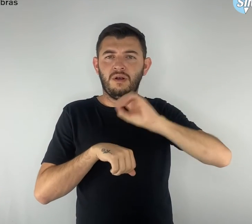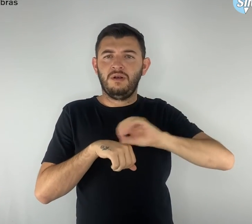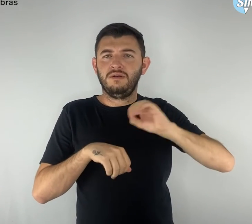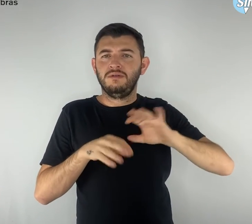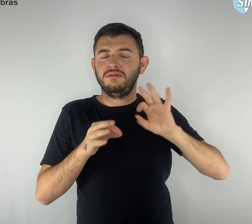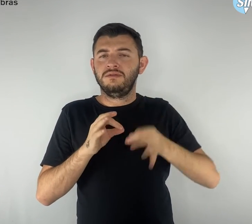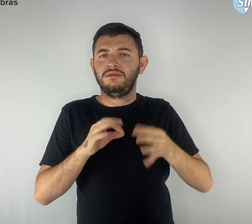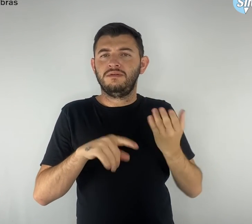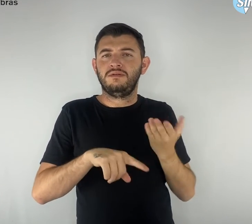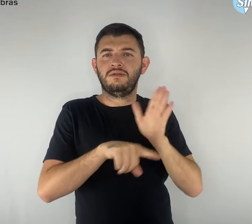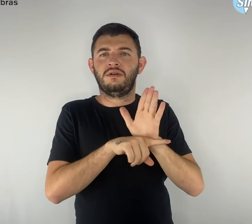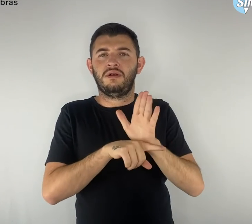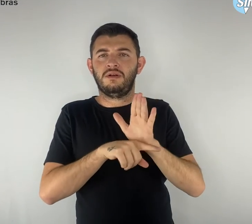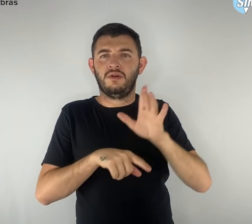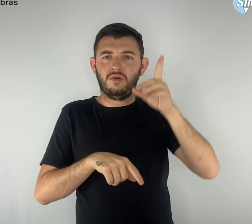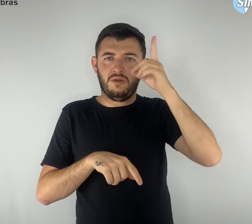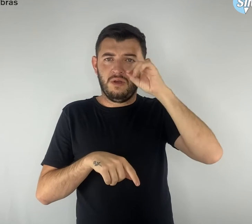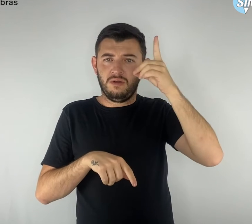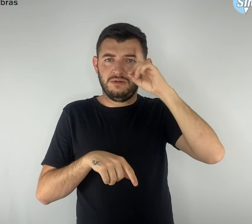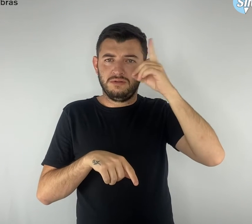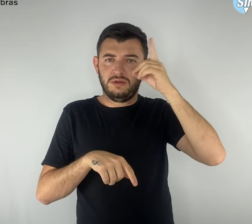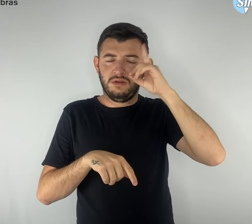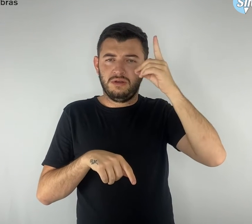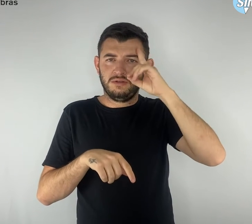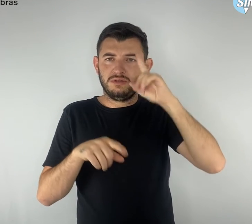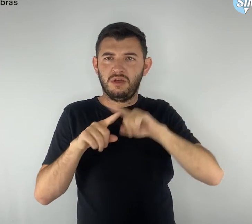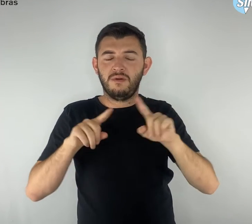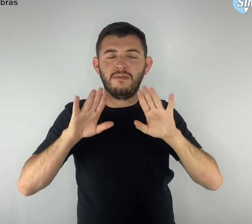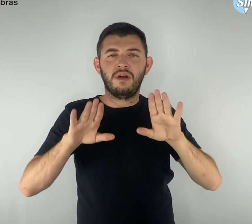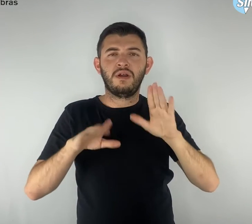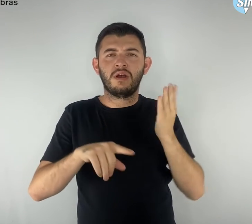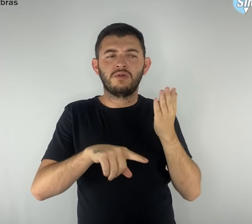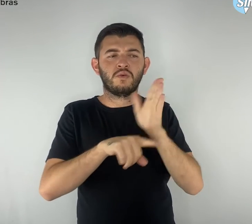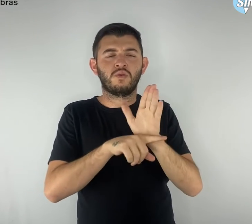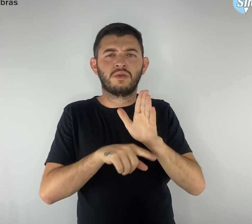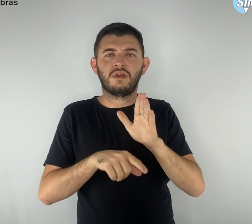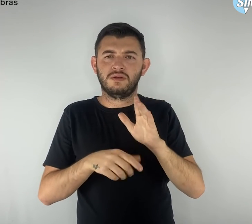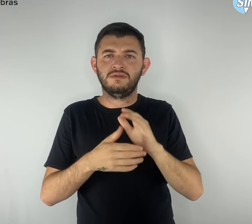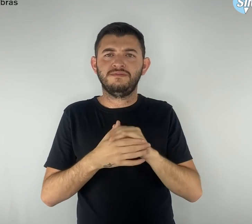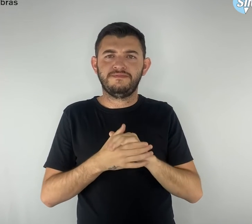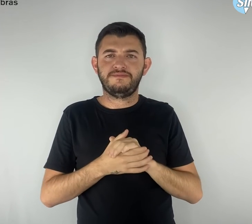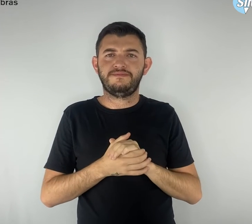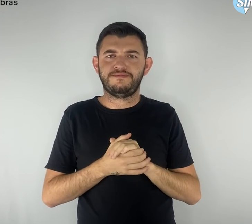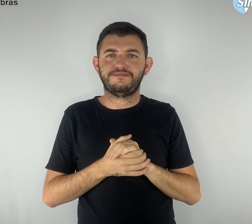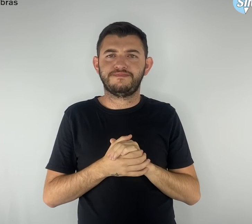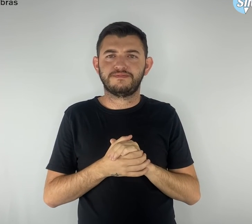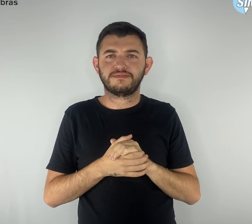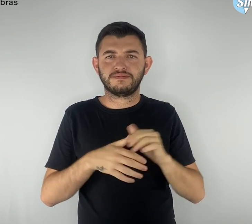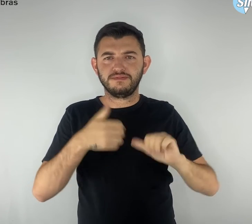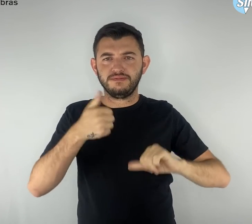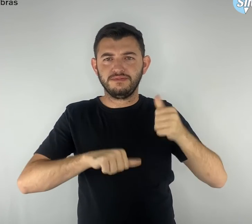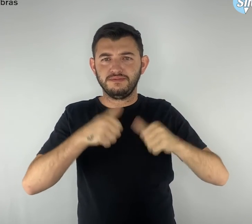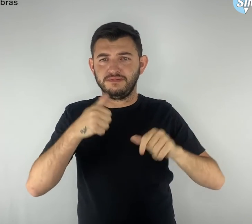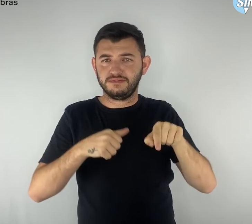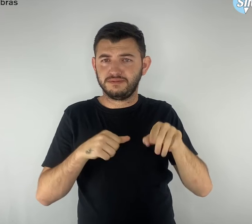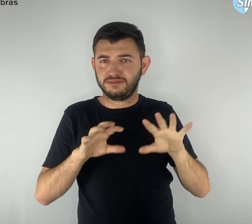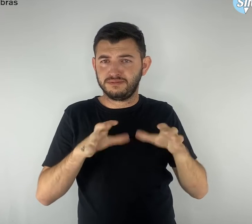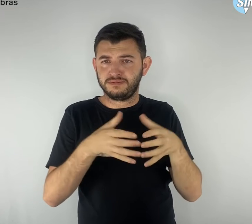ajudam no seu dia a dia. Ajuda na rotina. Pela avaliação que eles fazem, é muito